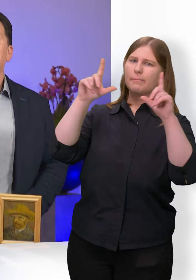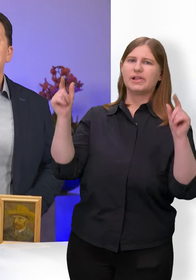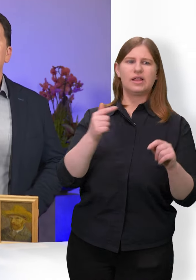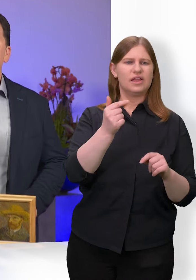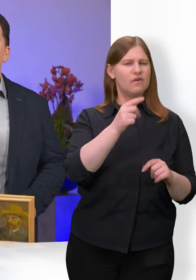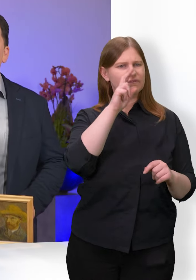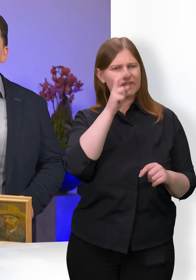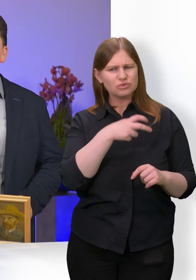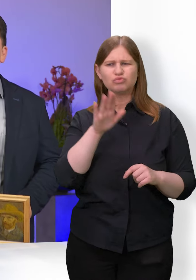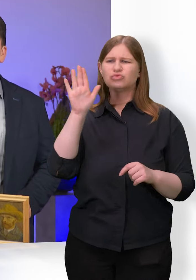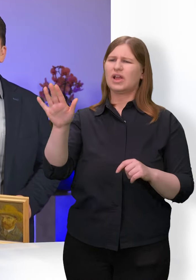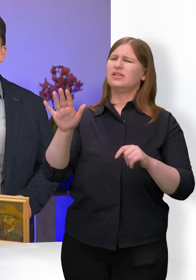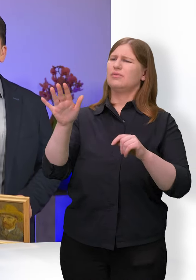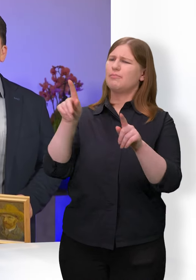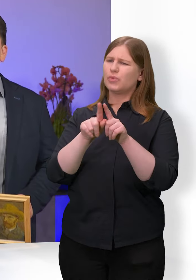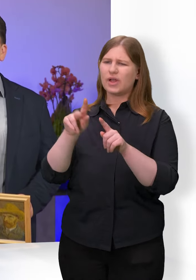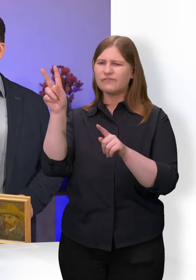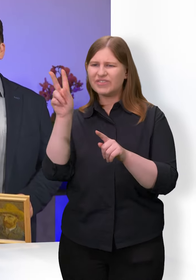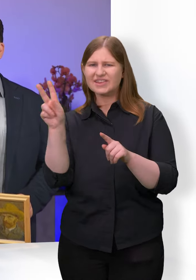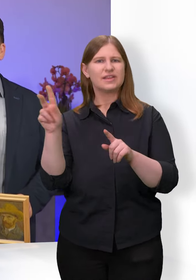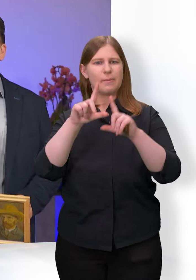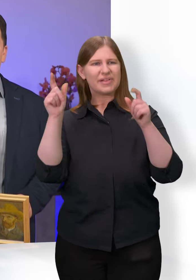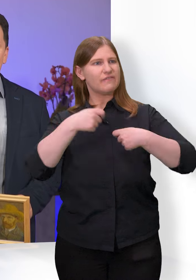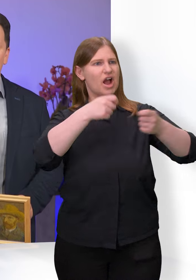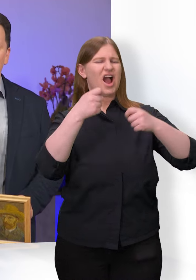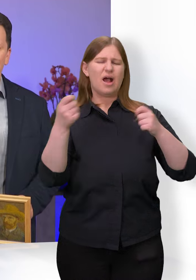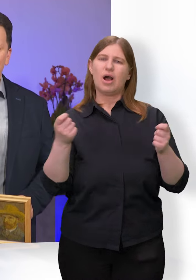Bilder seines Bruders zu verkaufen, aber auch nur mit mäßigem Erfolg.